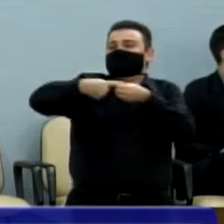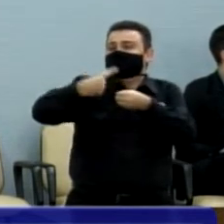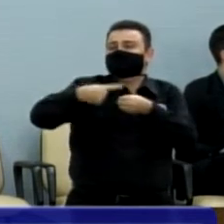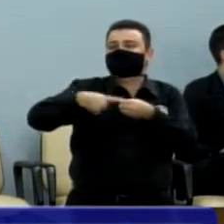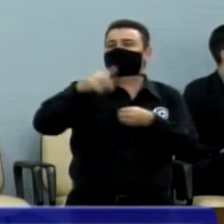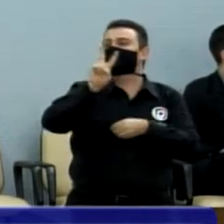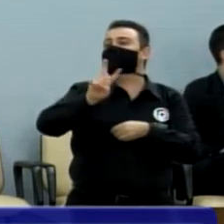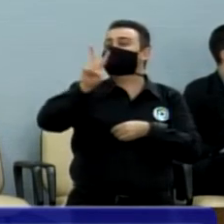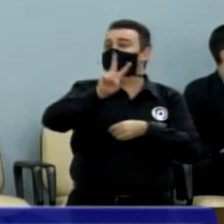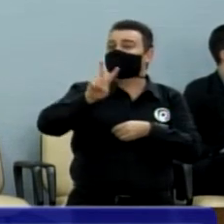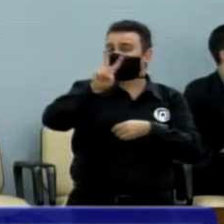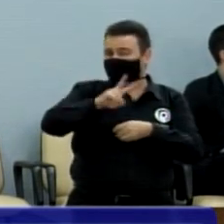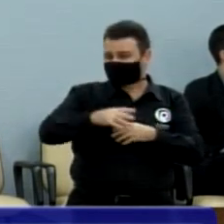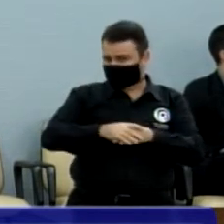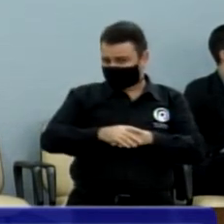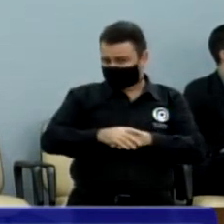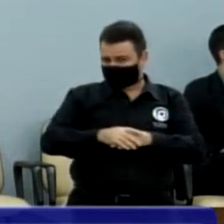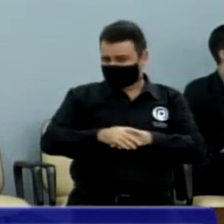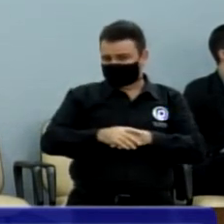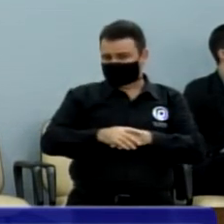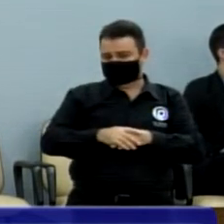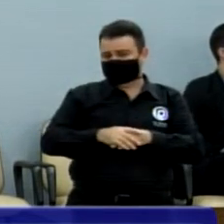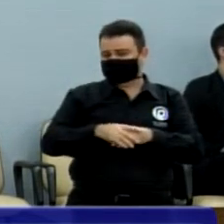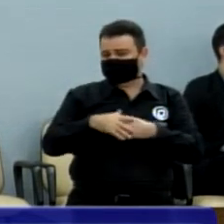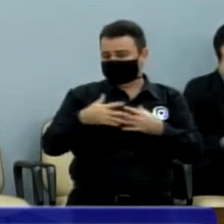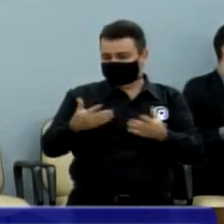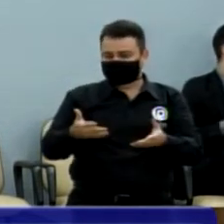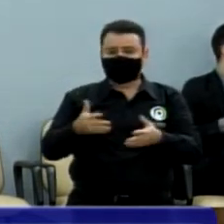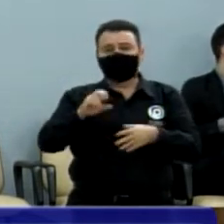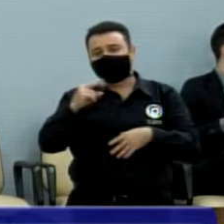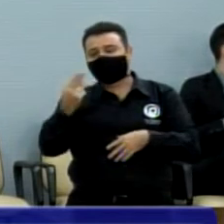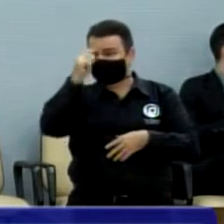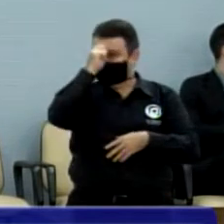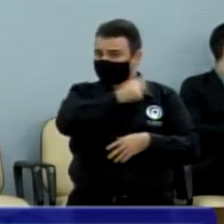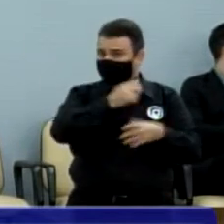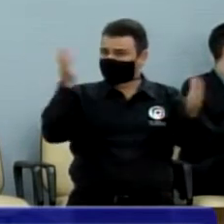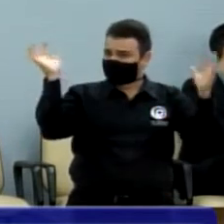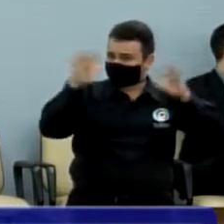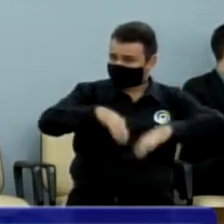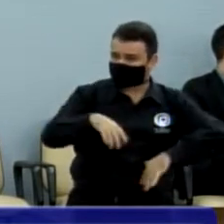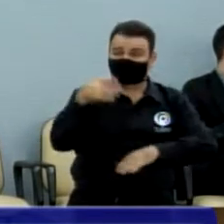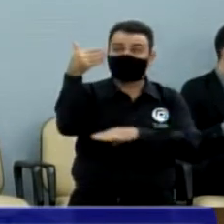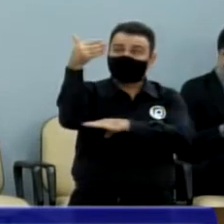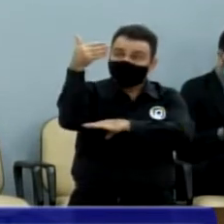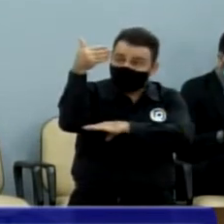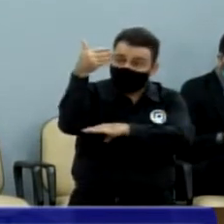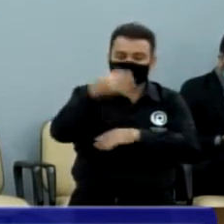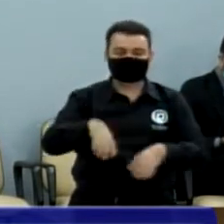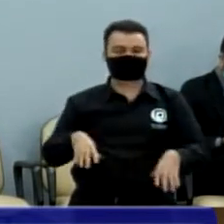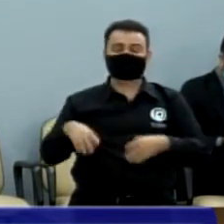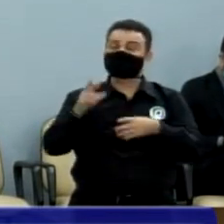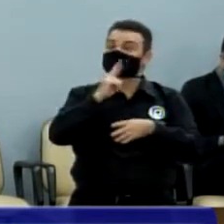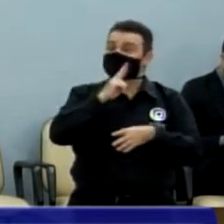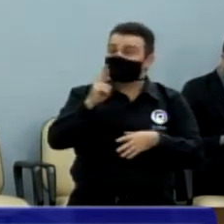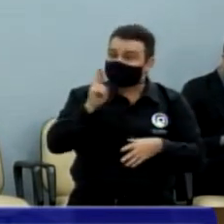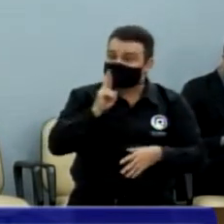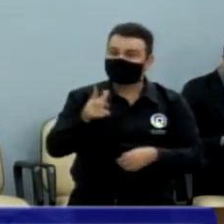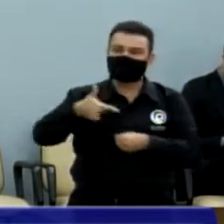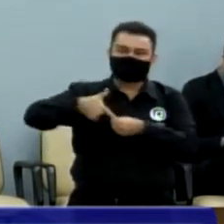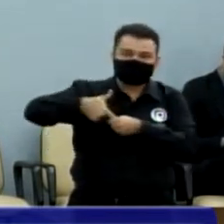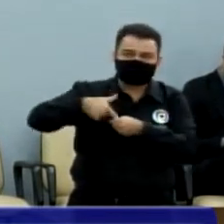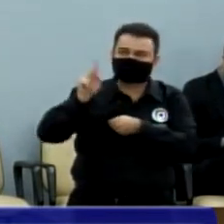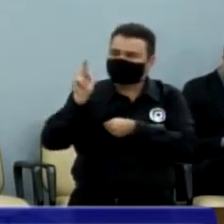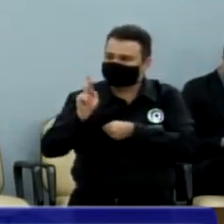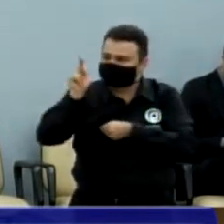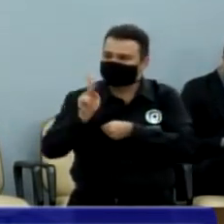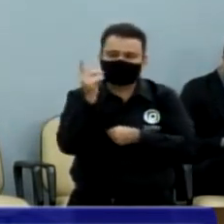vai ser, o Oba vem para cá, iam para Votoporanga, então movimentavam rede hoteleira, rede gastronômica, poços de gasolina,